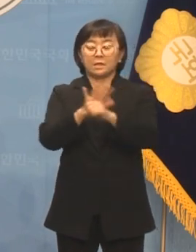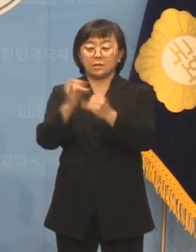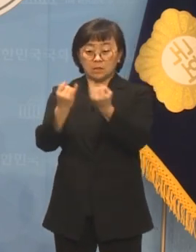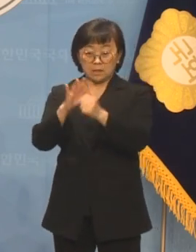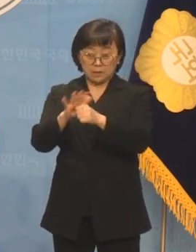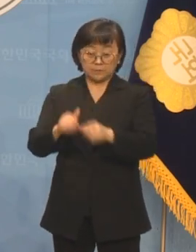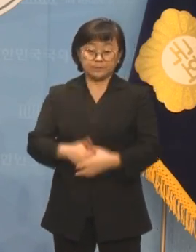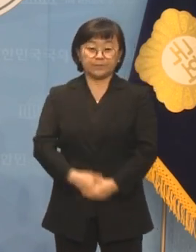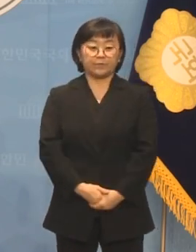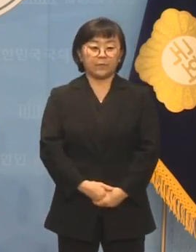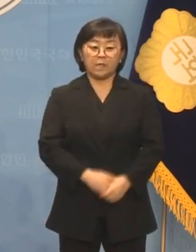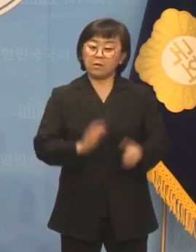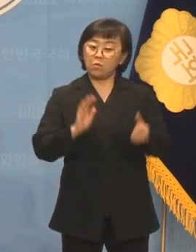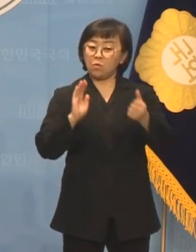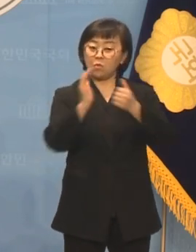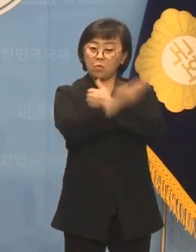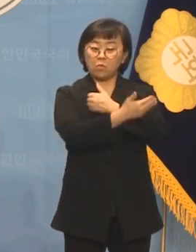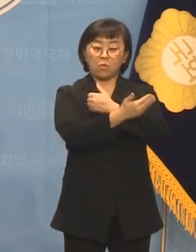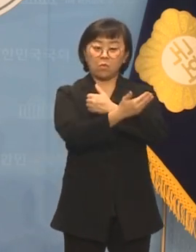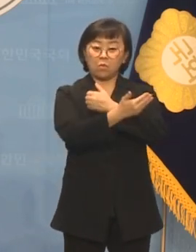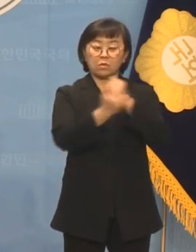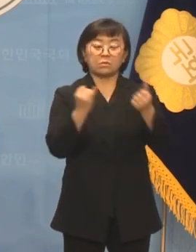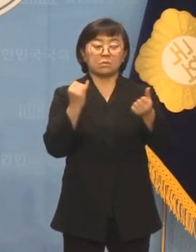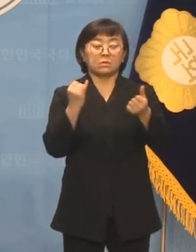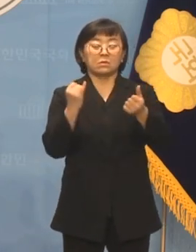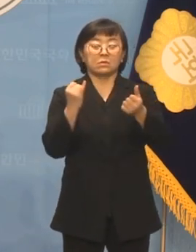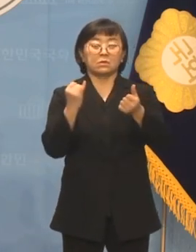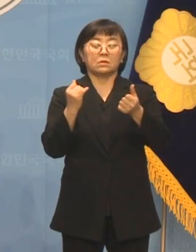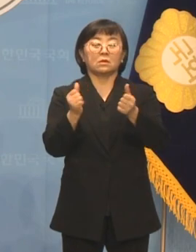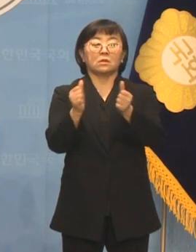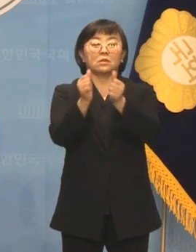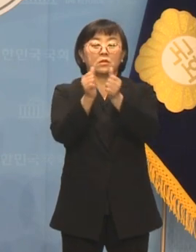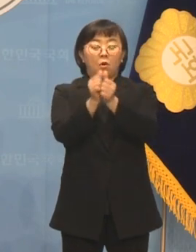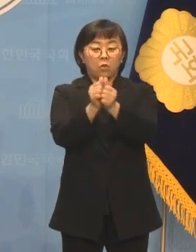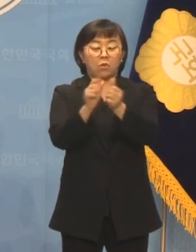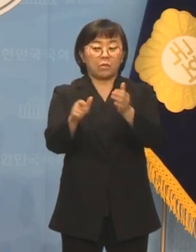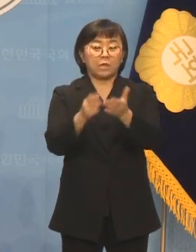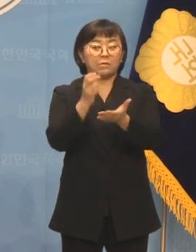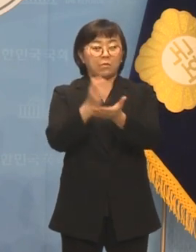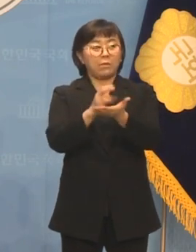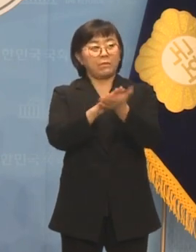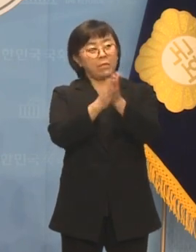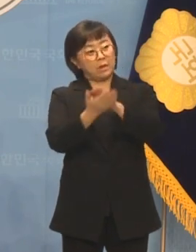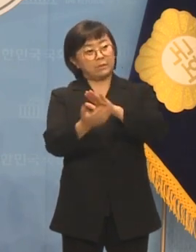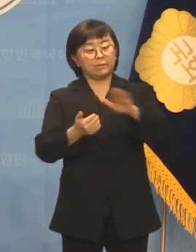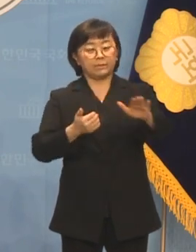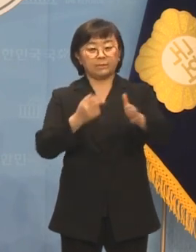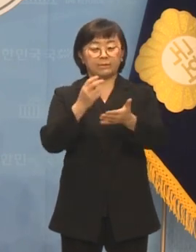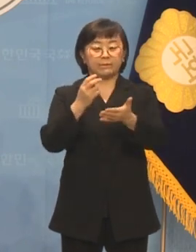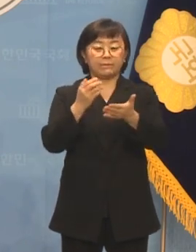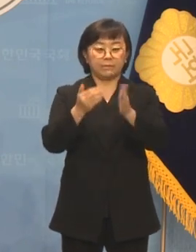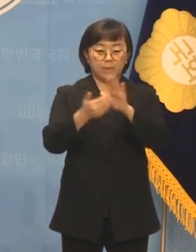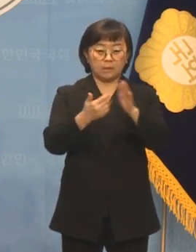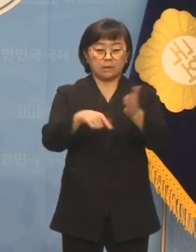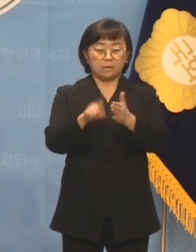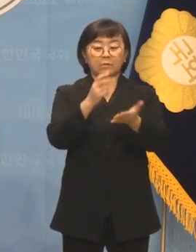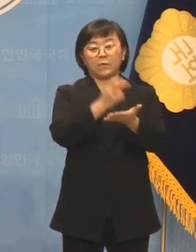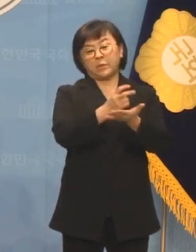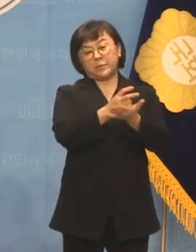동성애 옹호 및 동성결혼 합법 사전 정지를 위한 입법 시도가 있습니다.